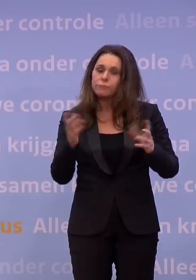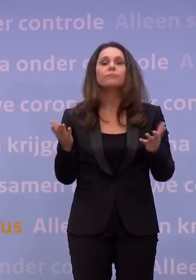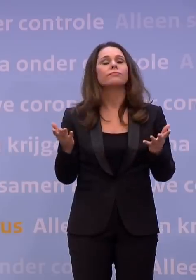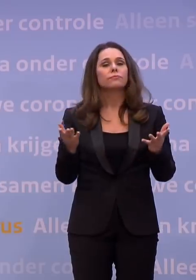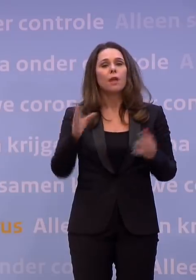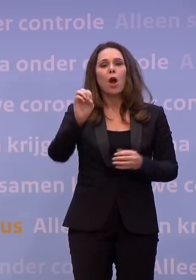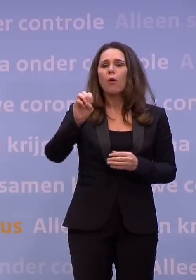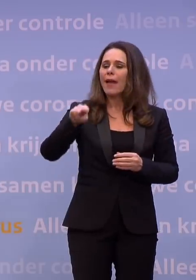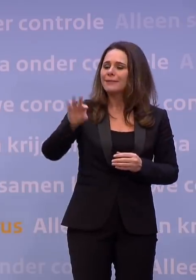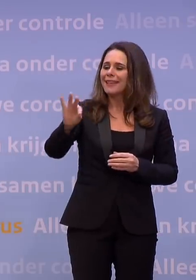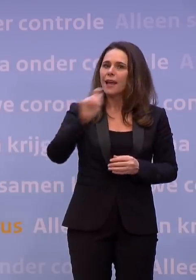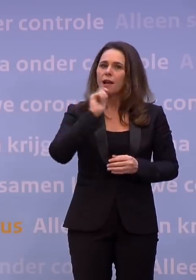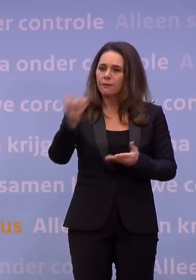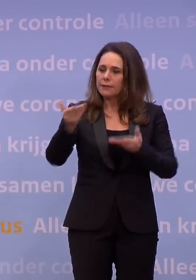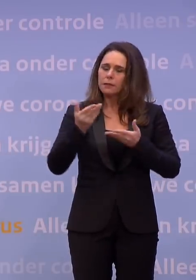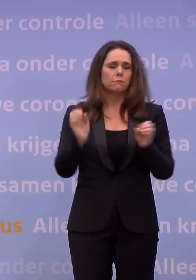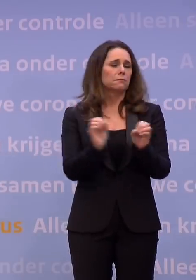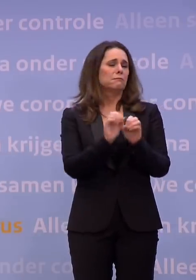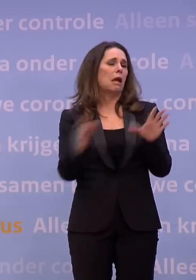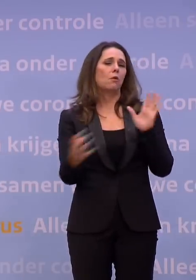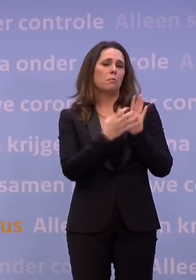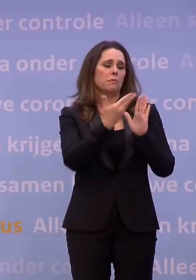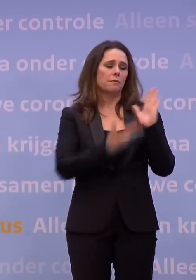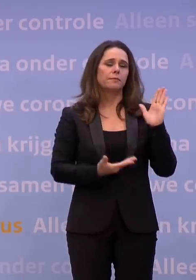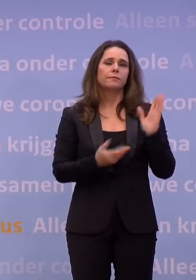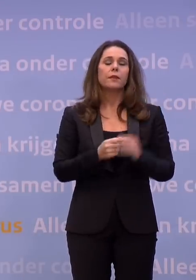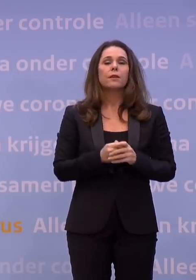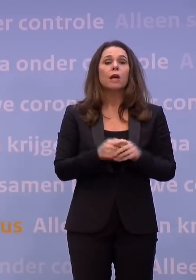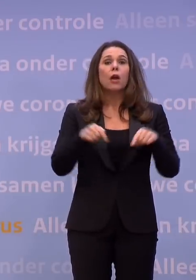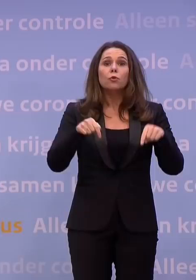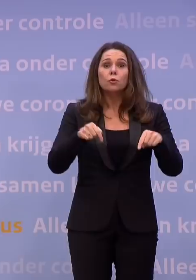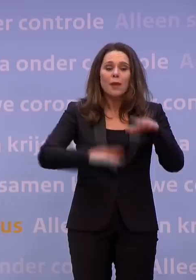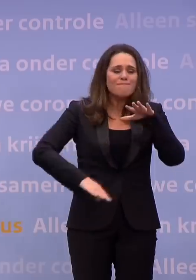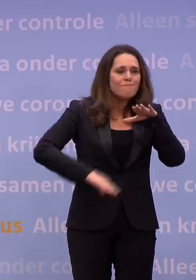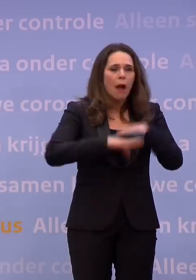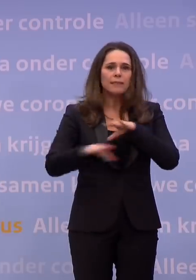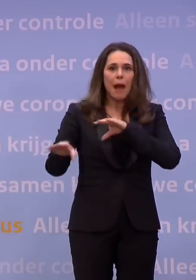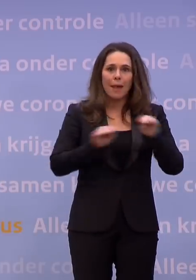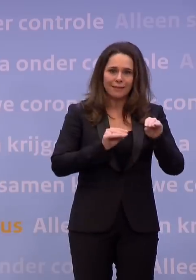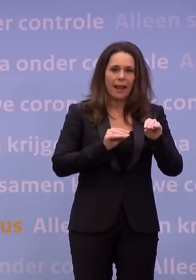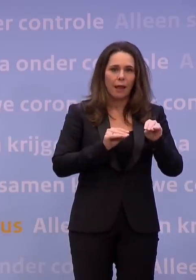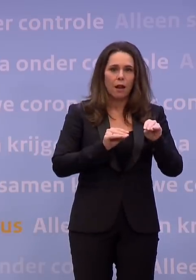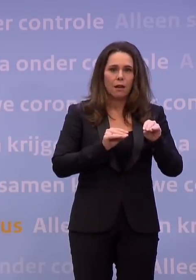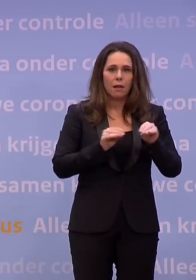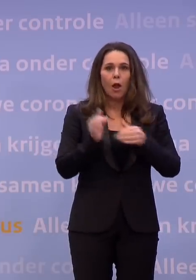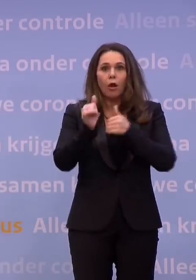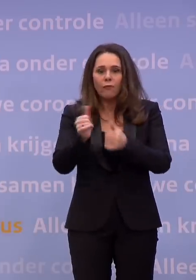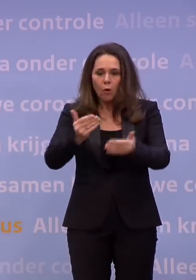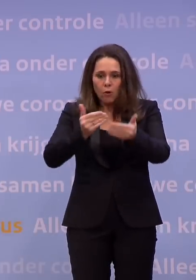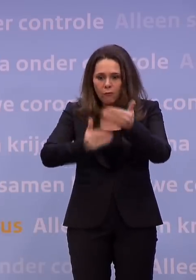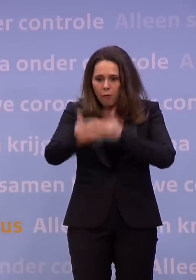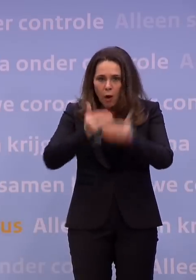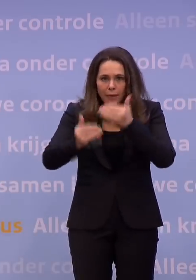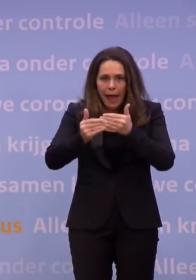gekregen van het OMT is buitengewoon helder. Doe nu het maximale om klaar te staan voor wat er zo dadelijk